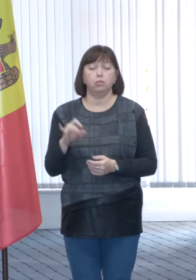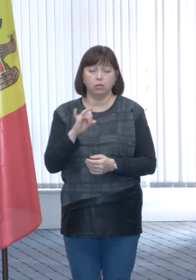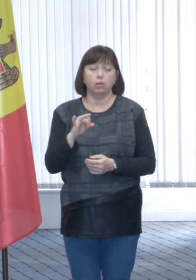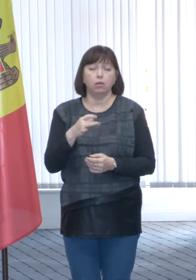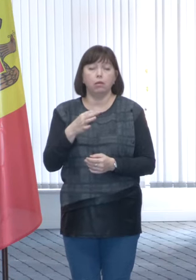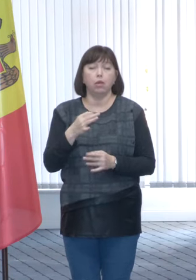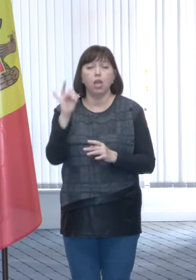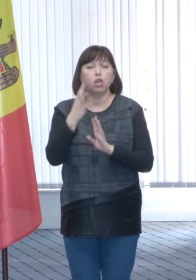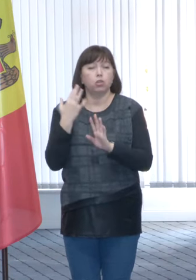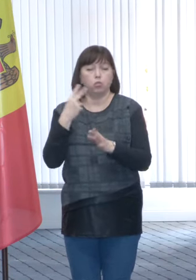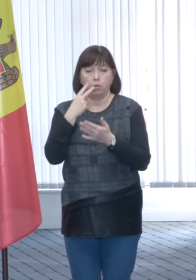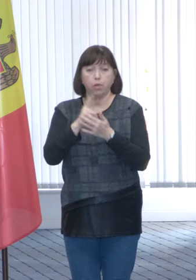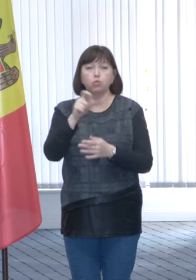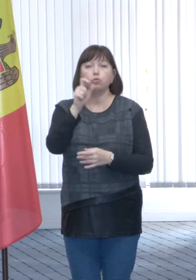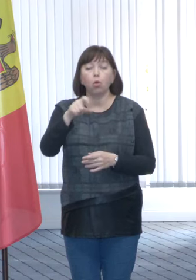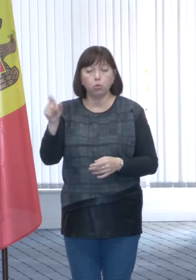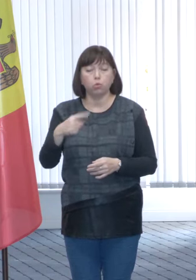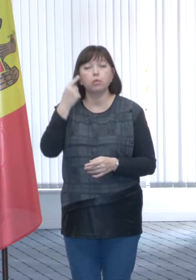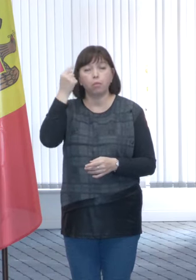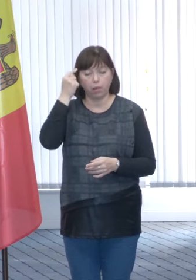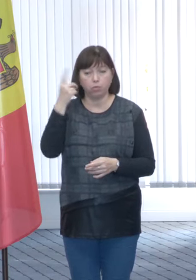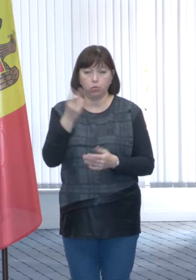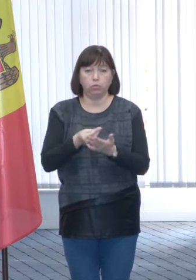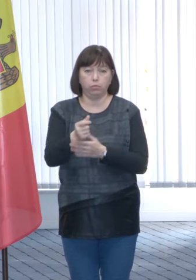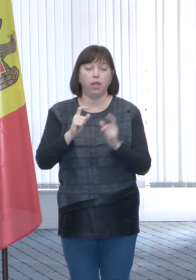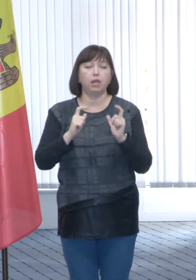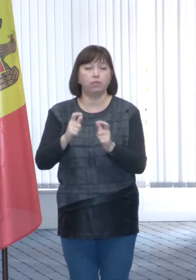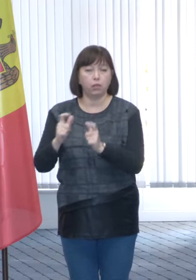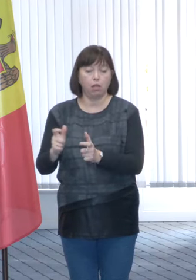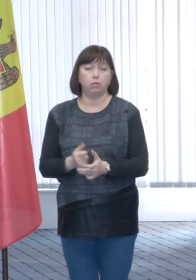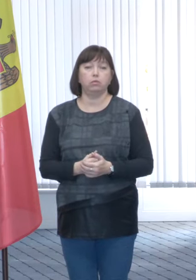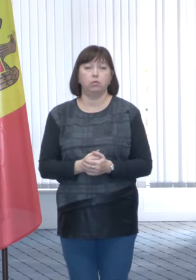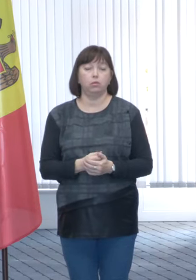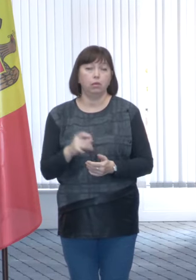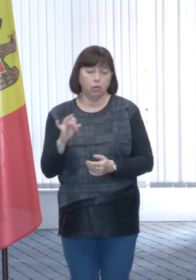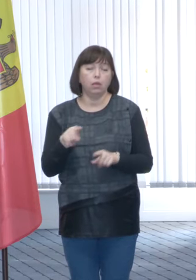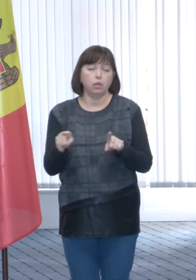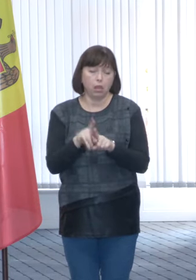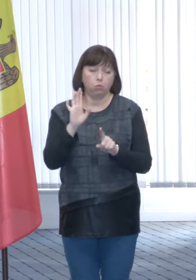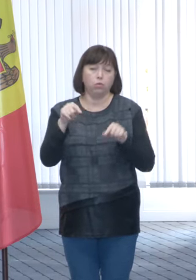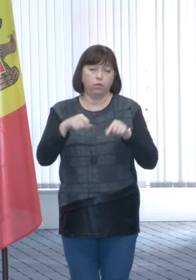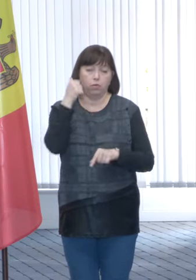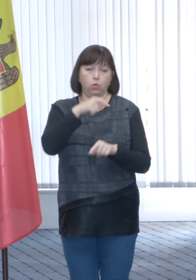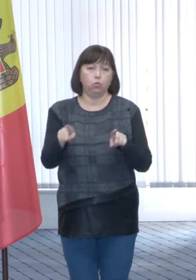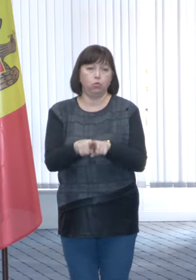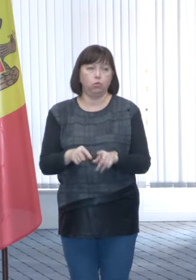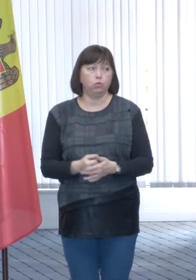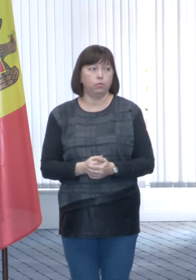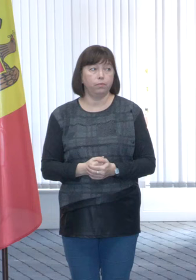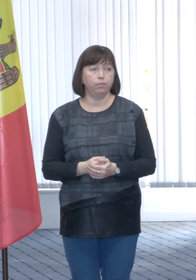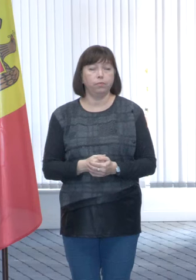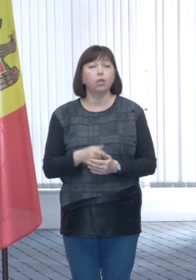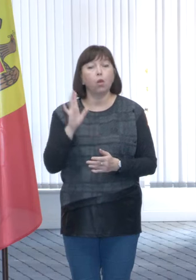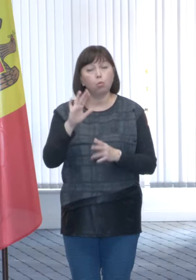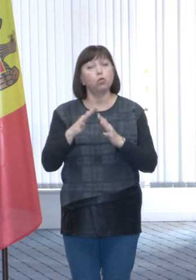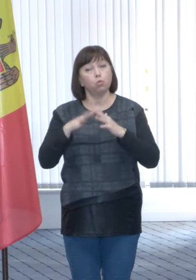cetățenii prioritizează să achite facturile cu diligență și așa se va întâmpla și în acesta mersi Estimația un